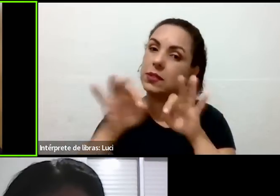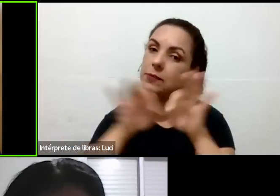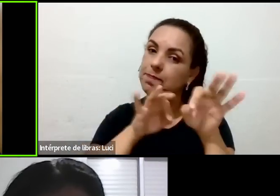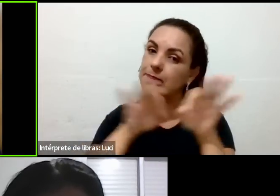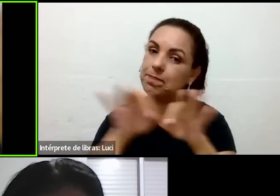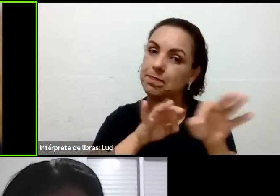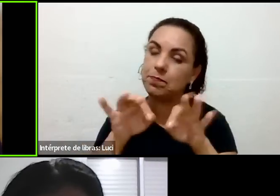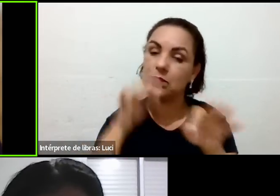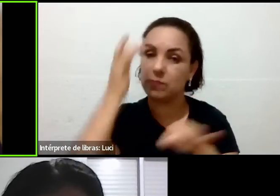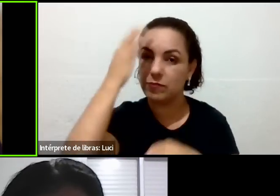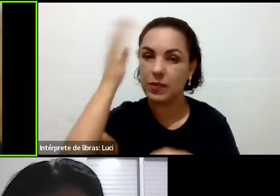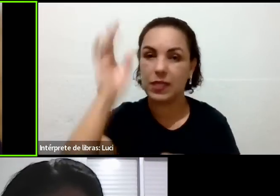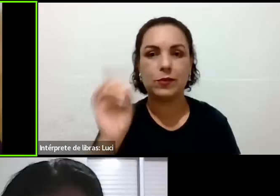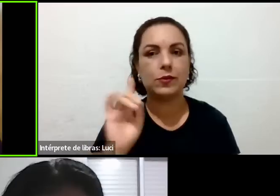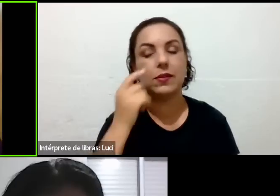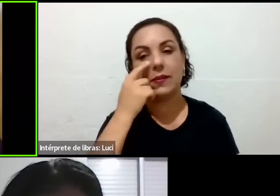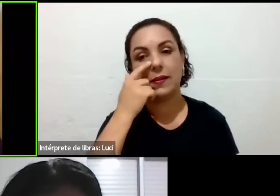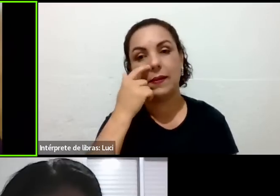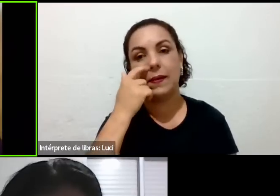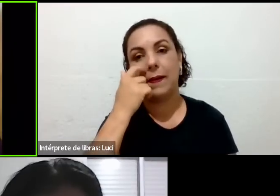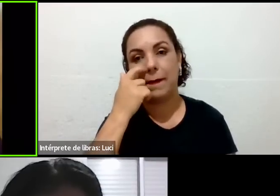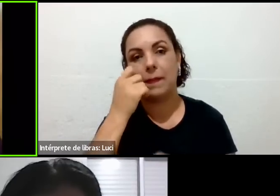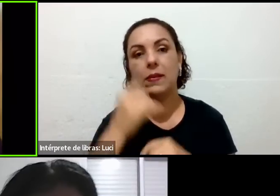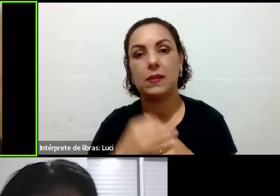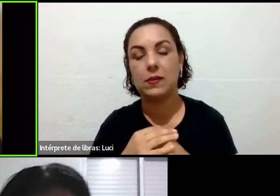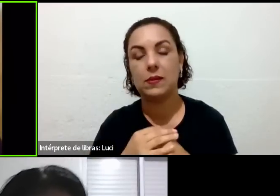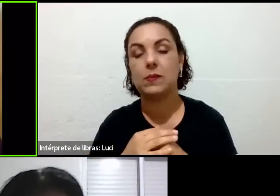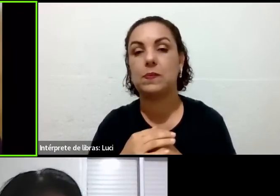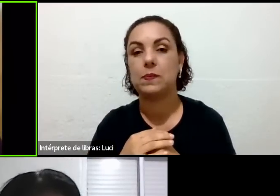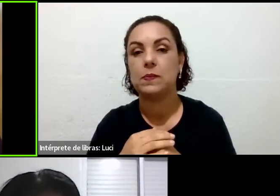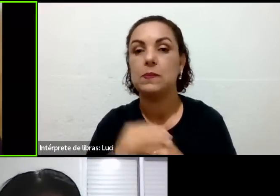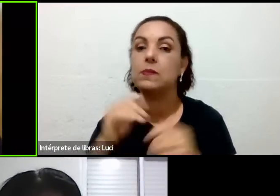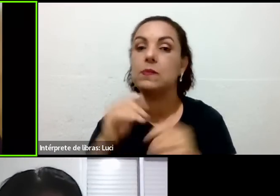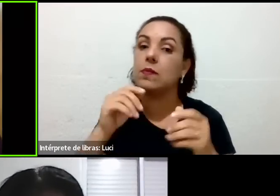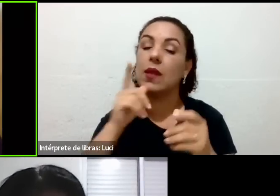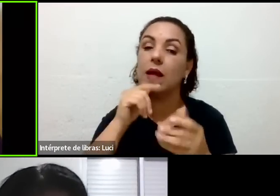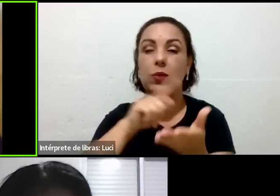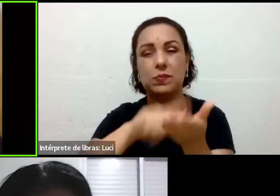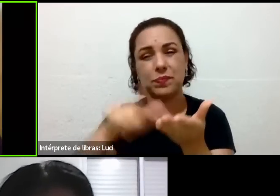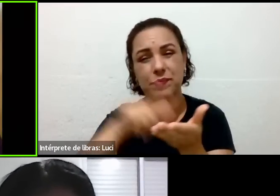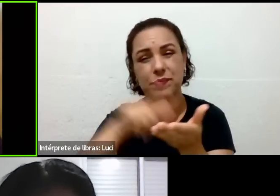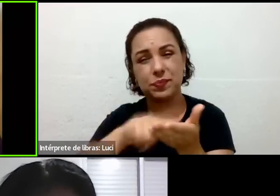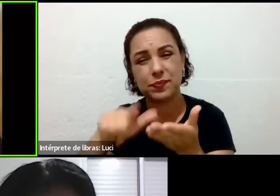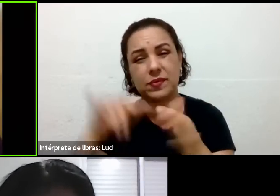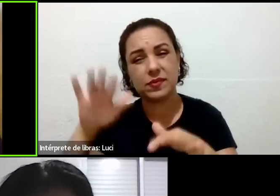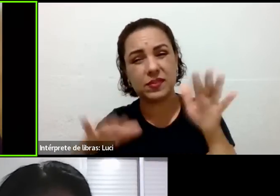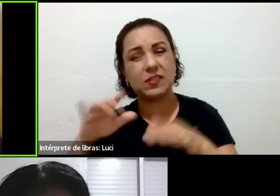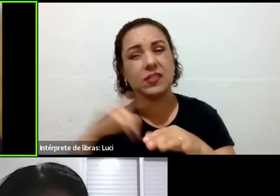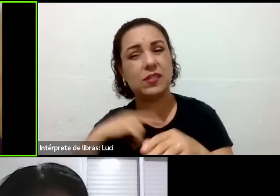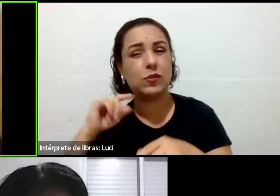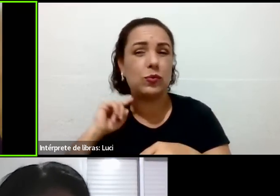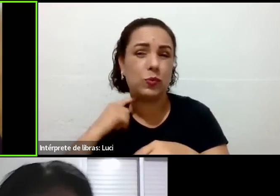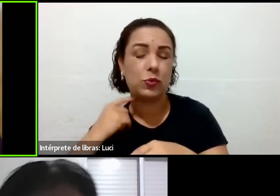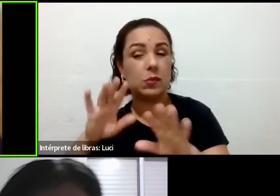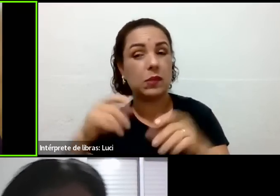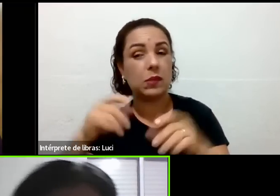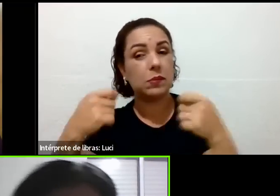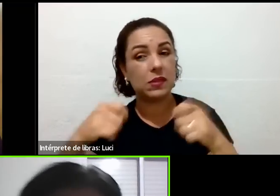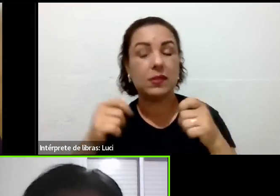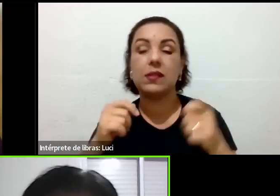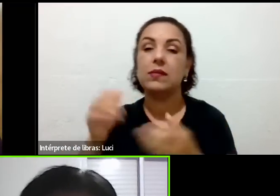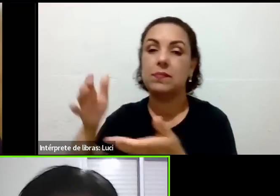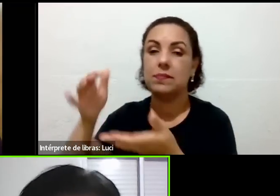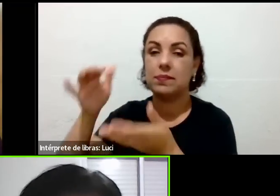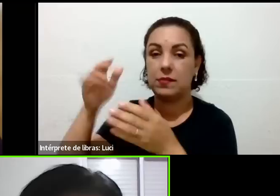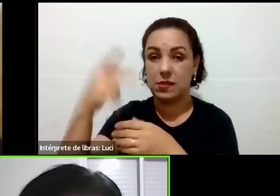não joga muito metal, peça, joga o tanto, né? Porque é difícil sair. Mas faz assim, você tem filtro de barra em casa? Não,